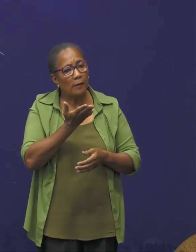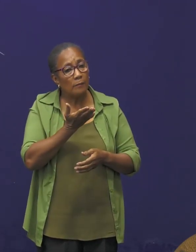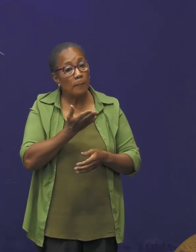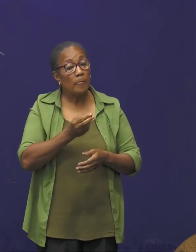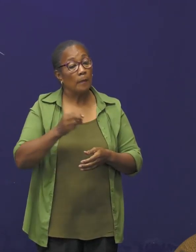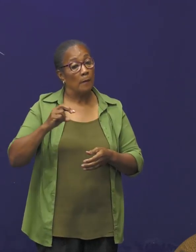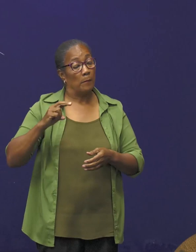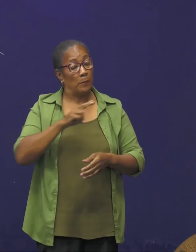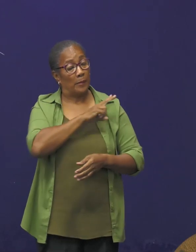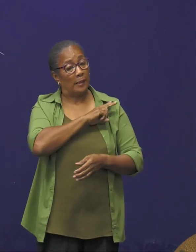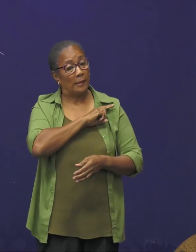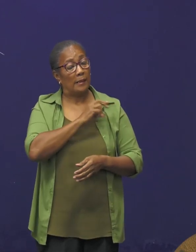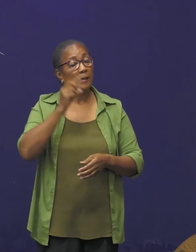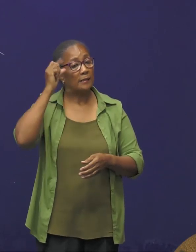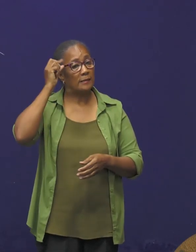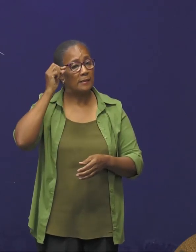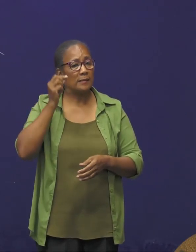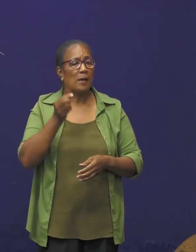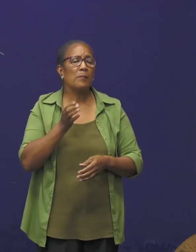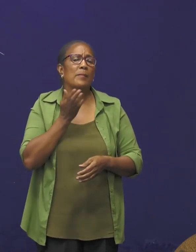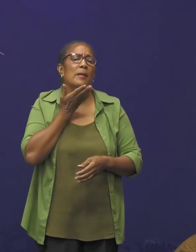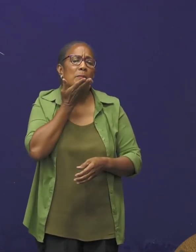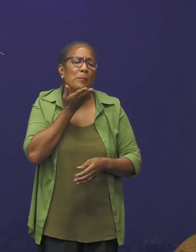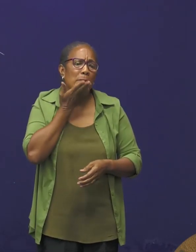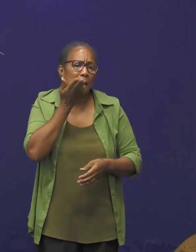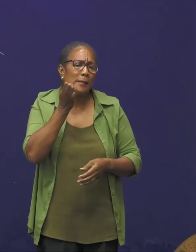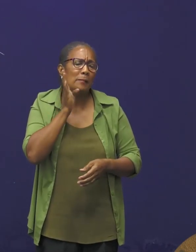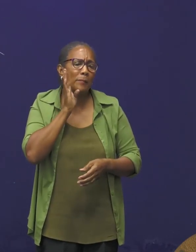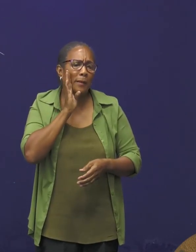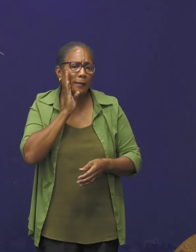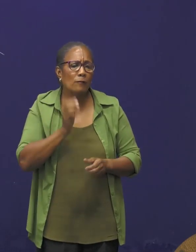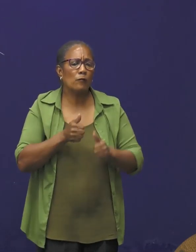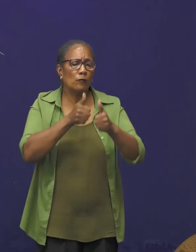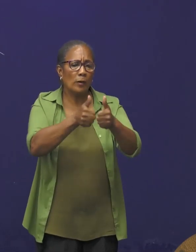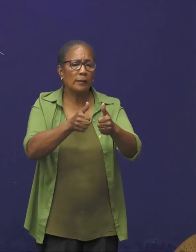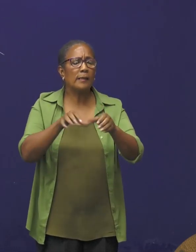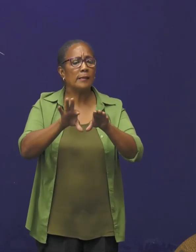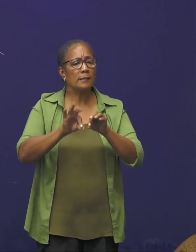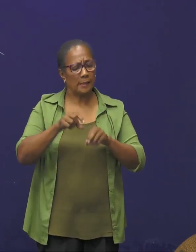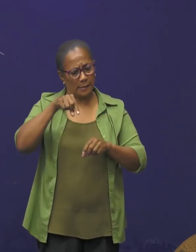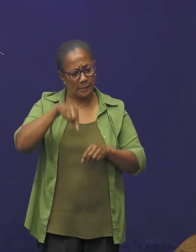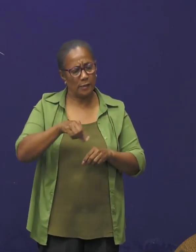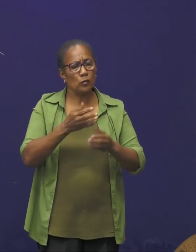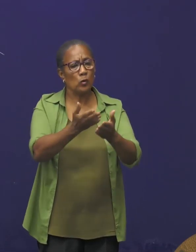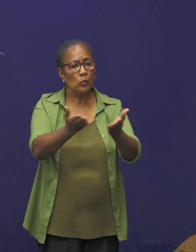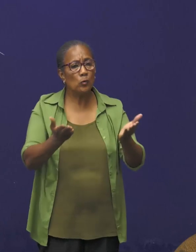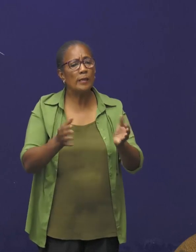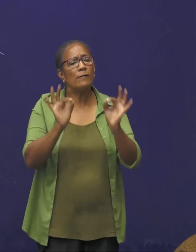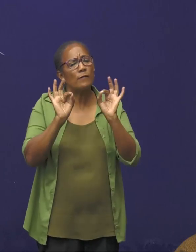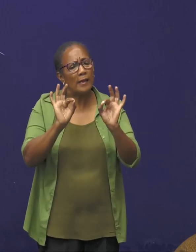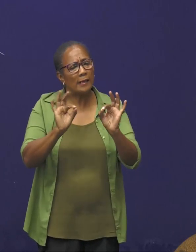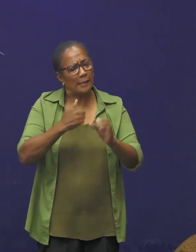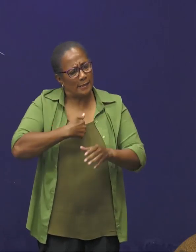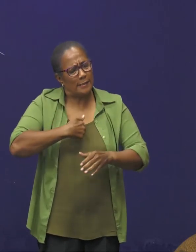we doen een dringend beroep tabioe, vervolg de instructies. Dies gieu egi veiligheid.